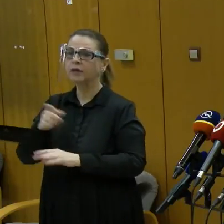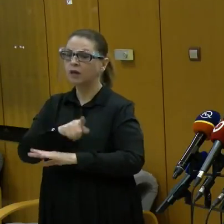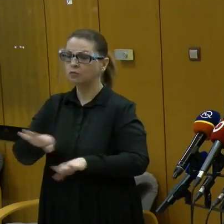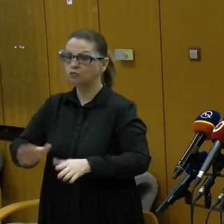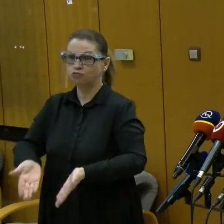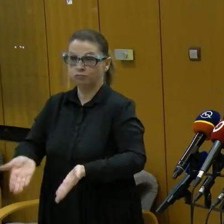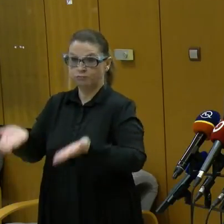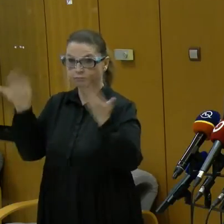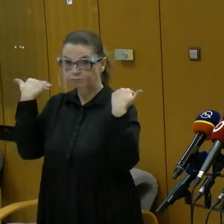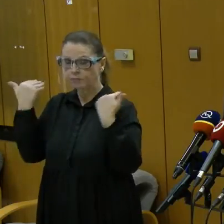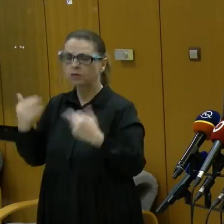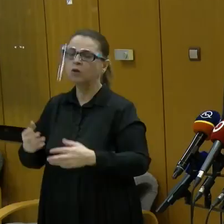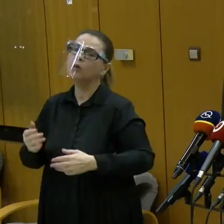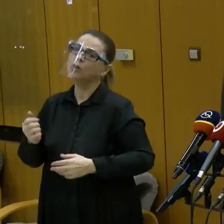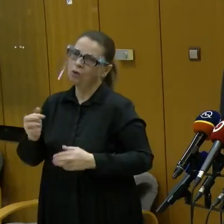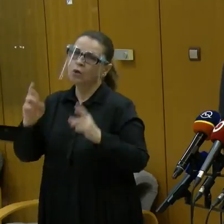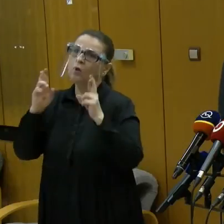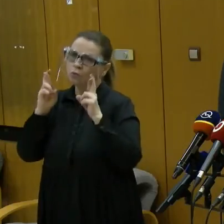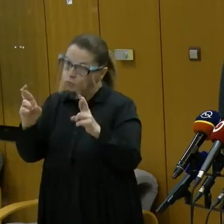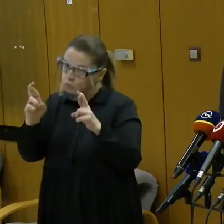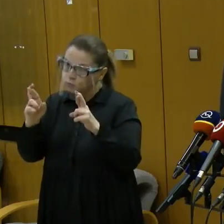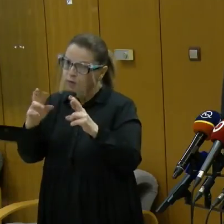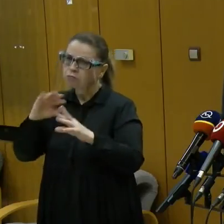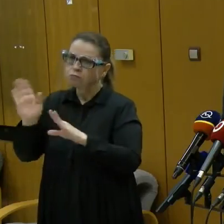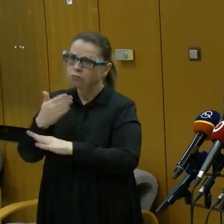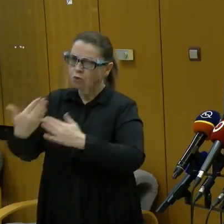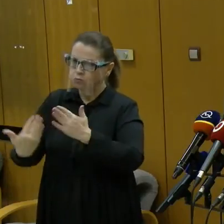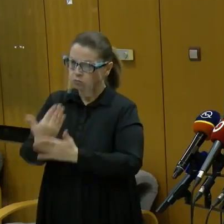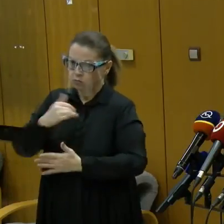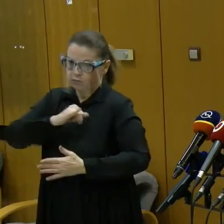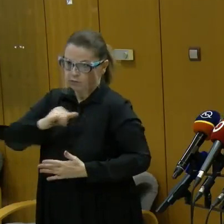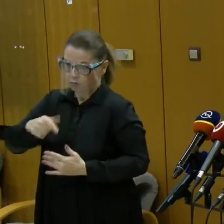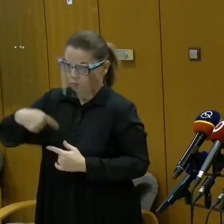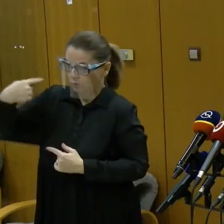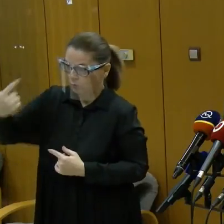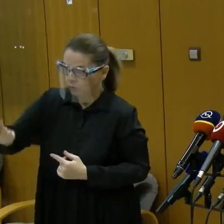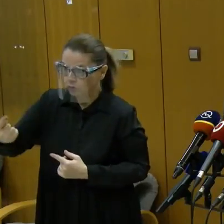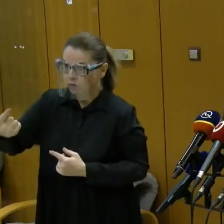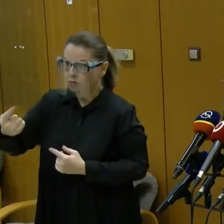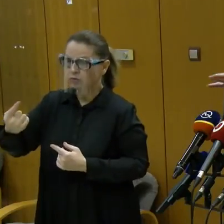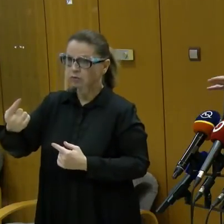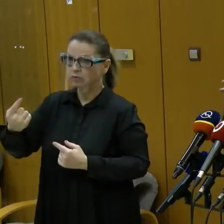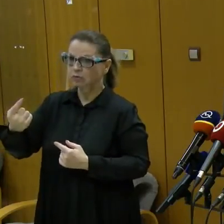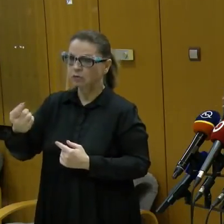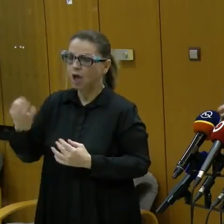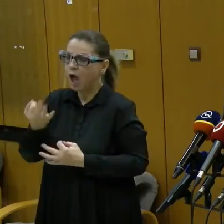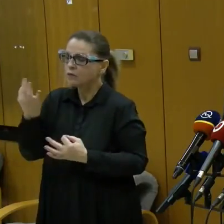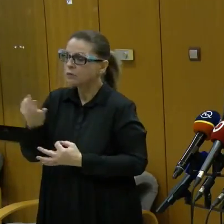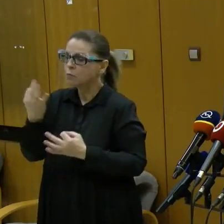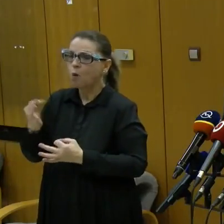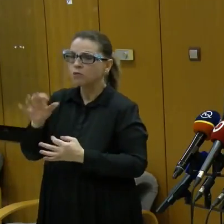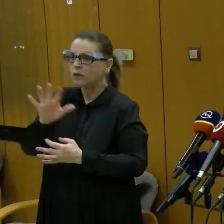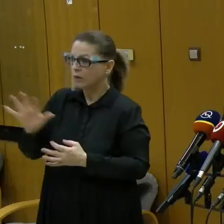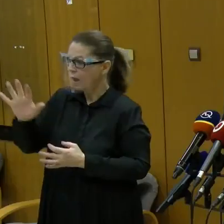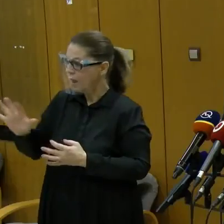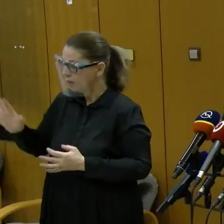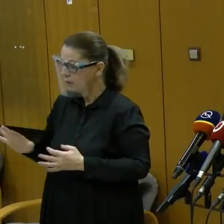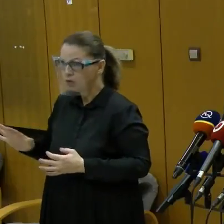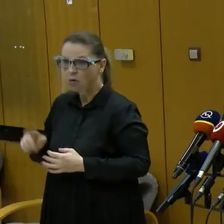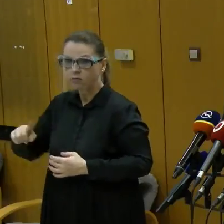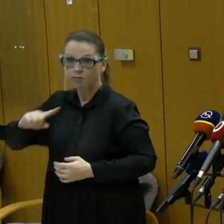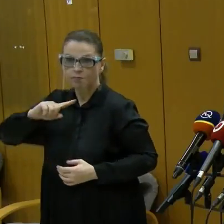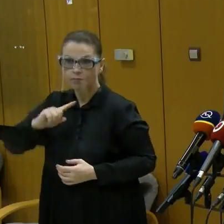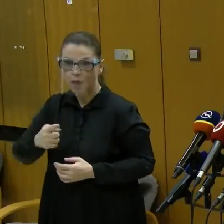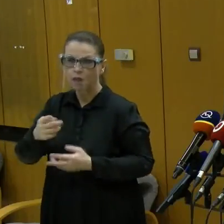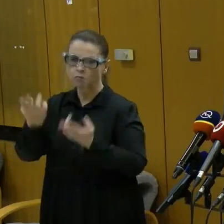všetko za sebou, tak dúfam, že po novom roku sa, ak nie všetci, tak aspoň tie regióny, ktorým sa bude dariť najlepšie,